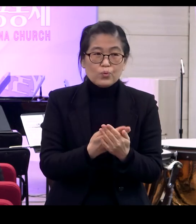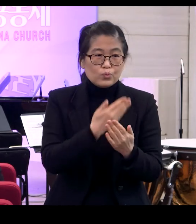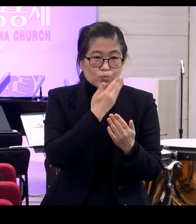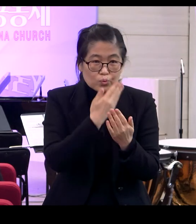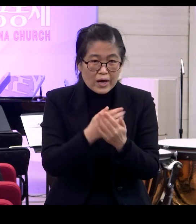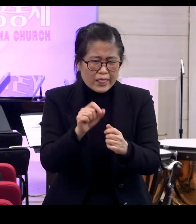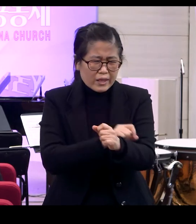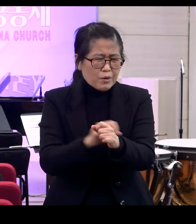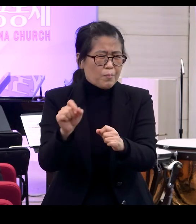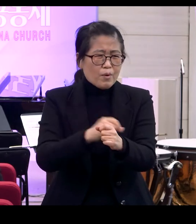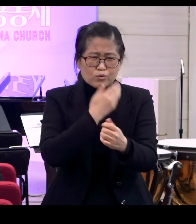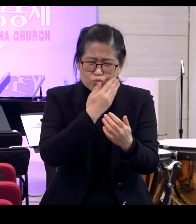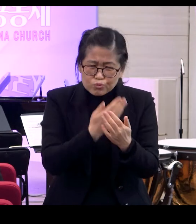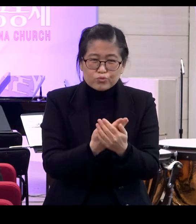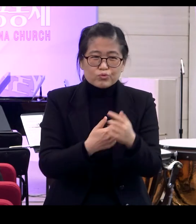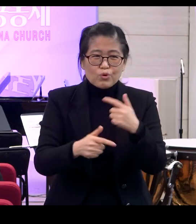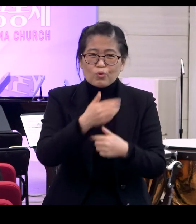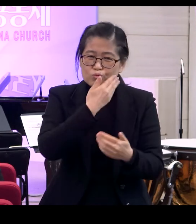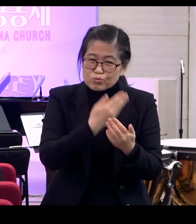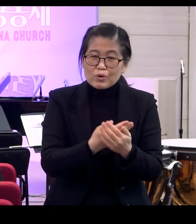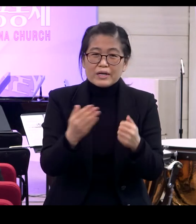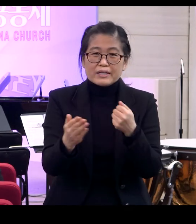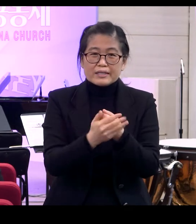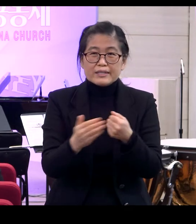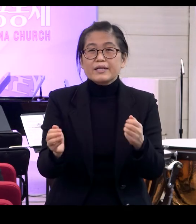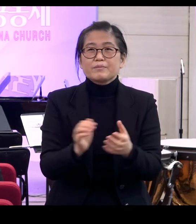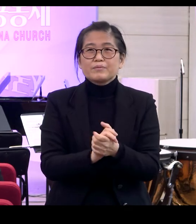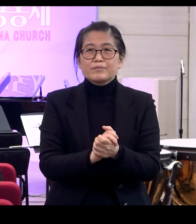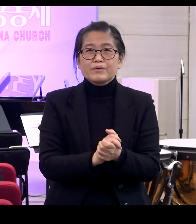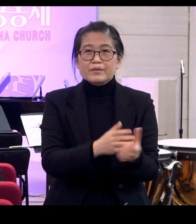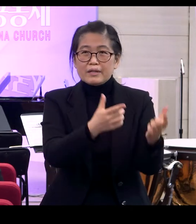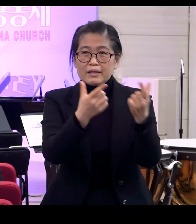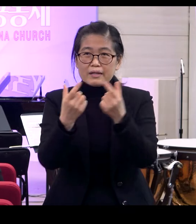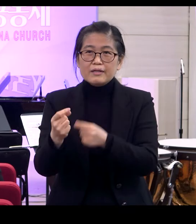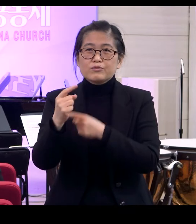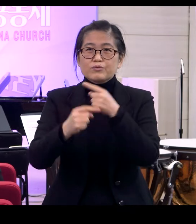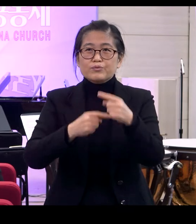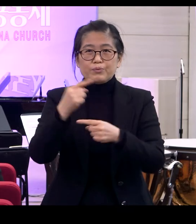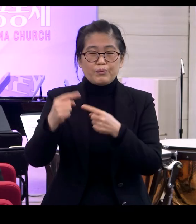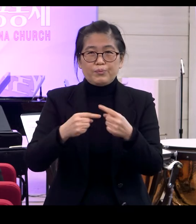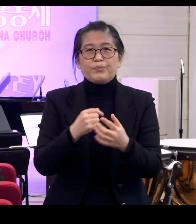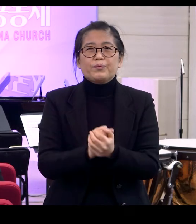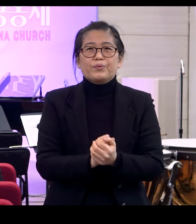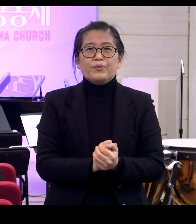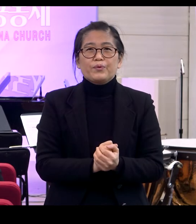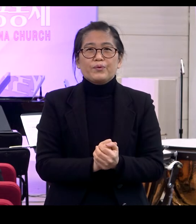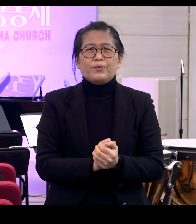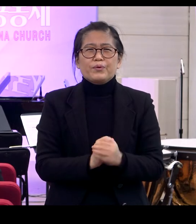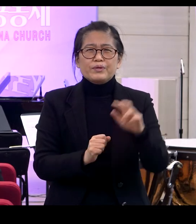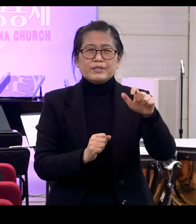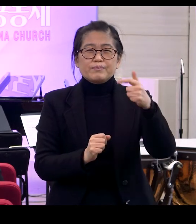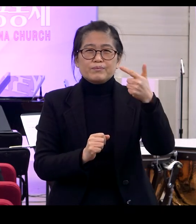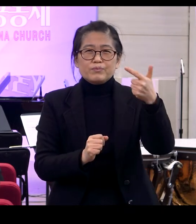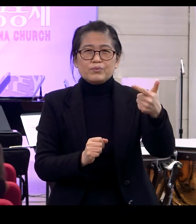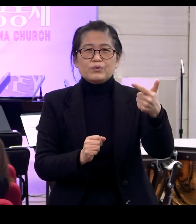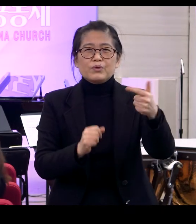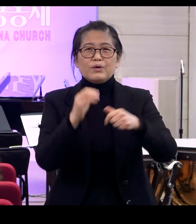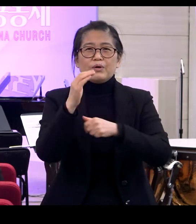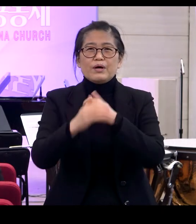중요하지만 특히 그러니까 여러분 마음을 기울여서 이렇게 함께 읽었으면 좋겠습니다 26절로 28절 함께 읽습니다